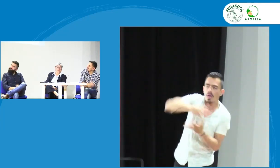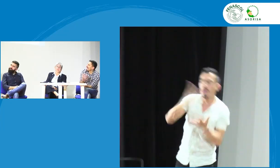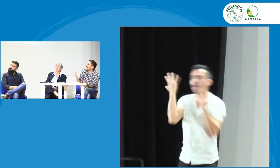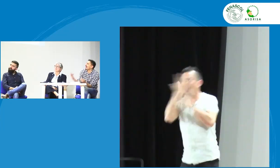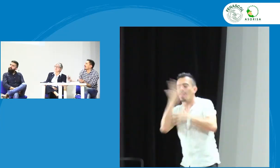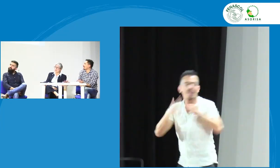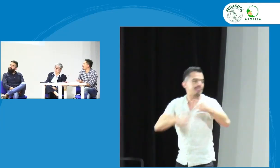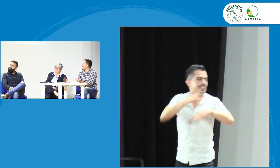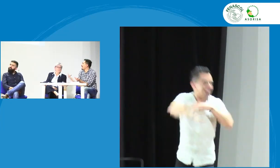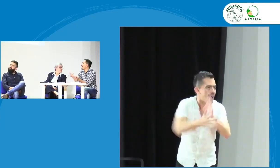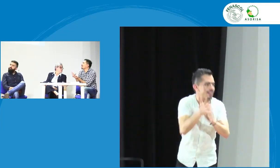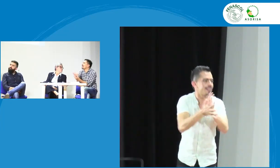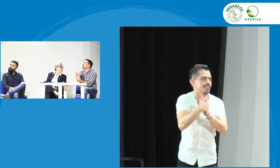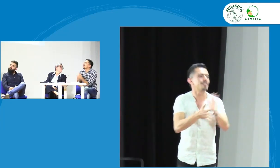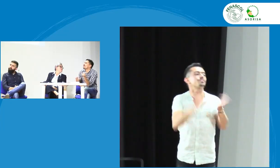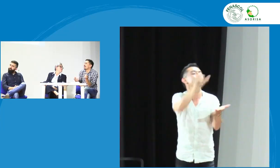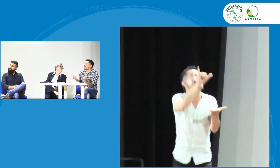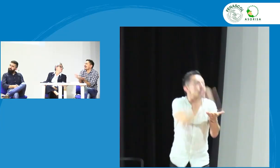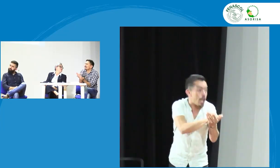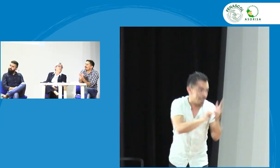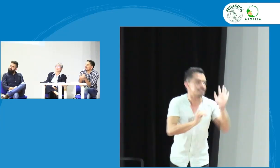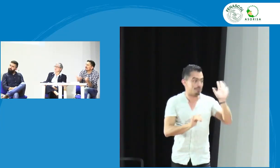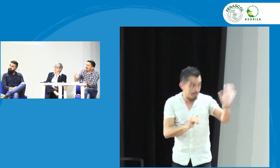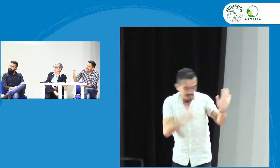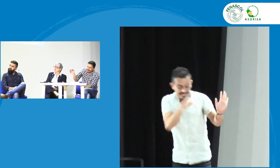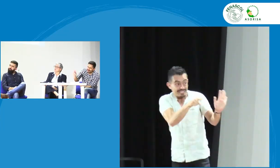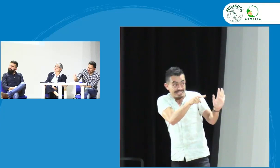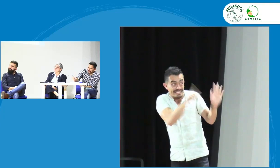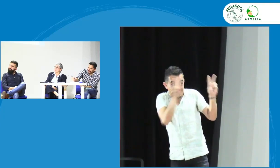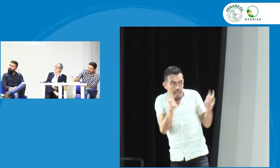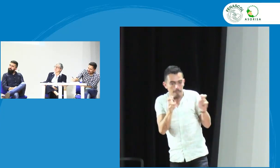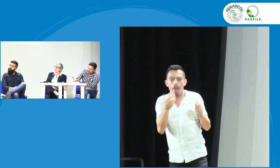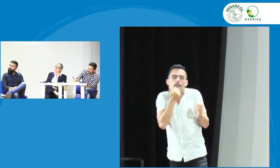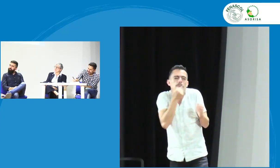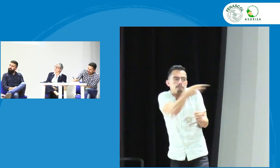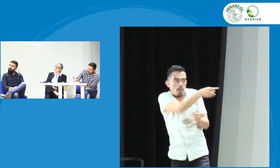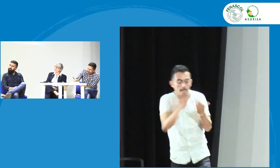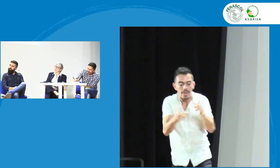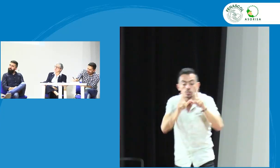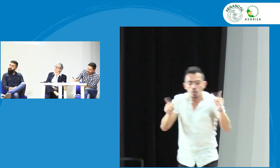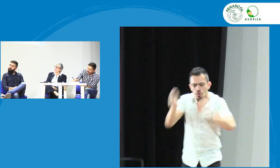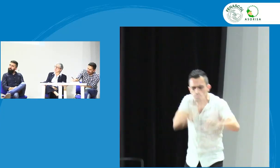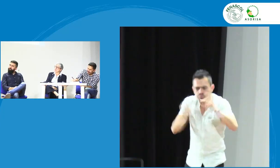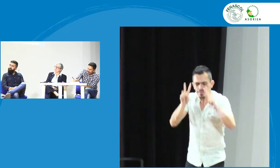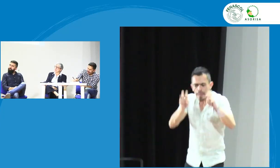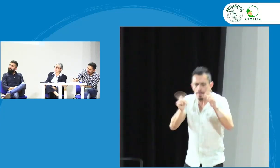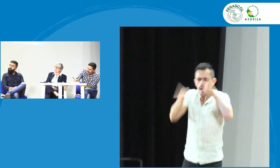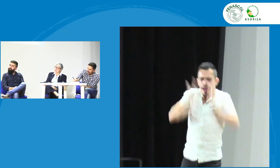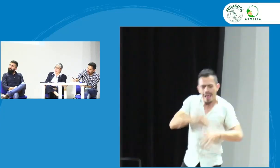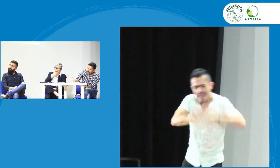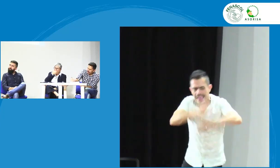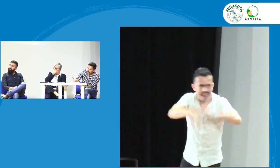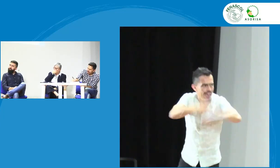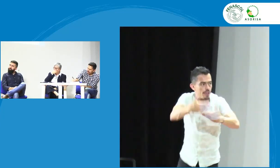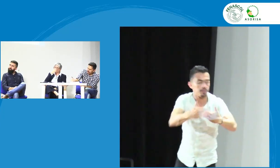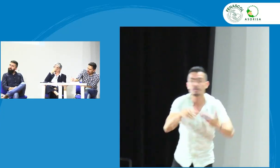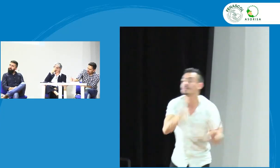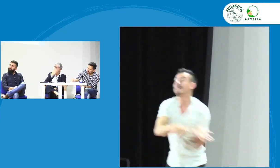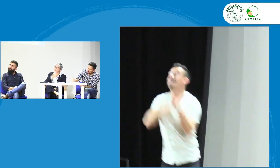a seguir en confusión en caos y vamos a perpetuar este estadio y frente a